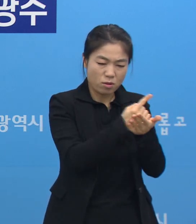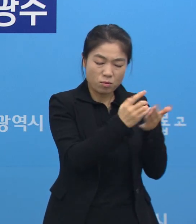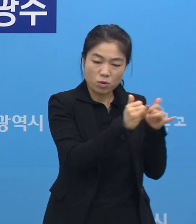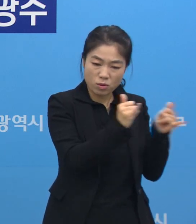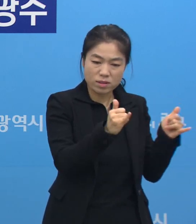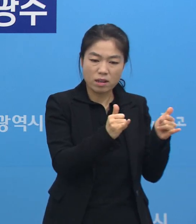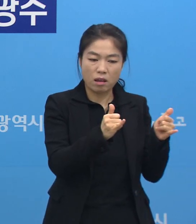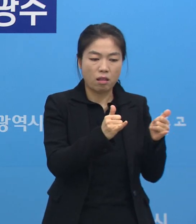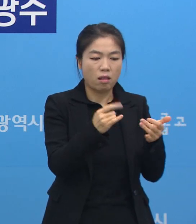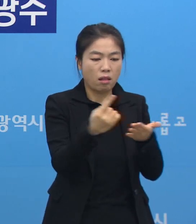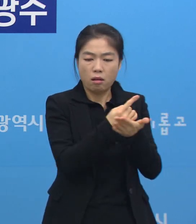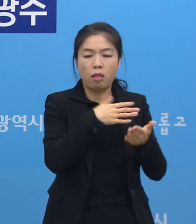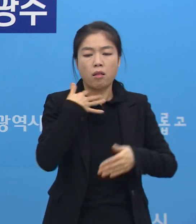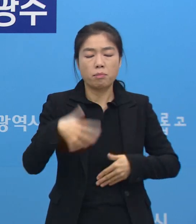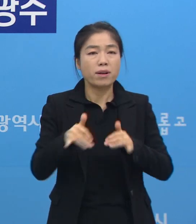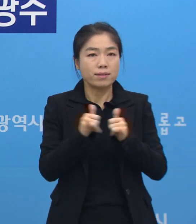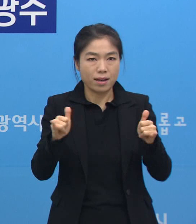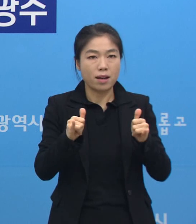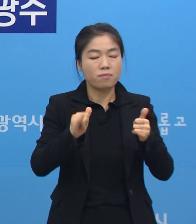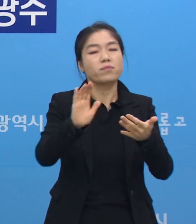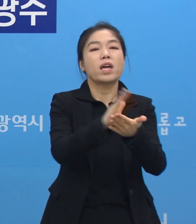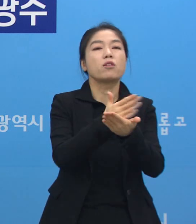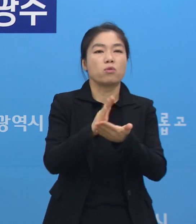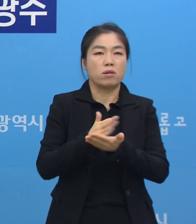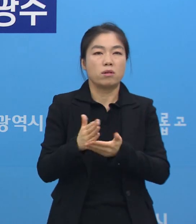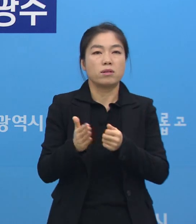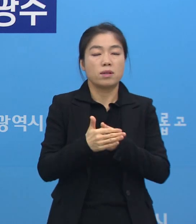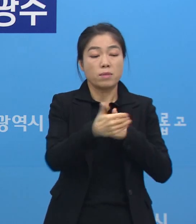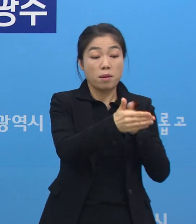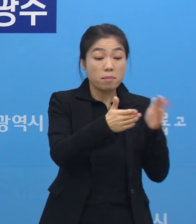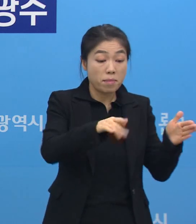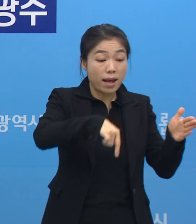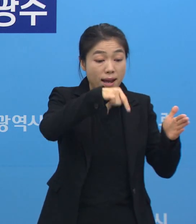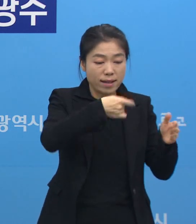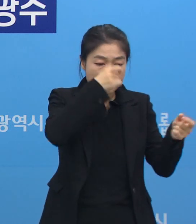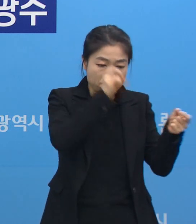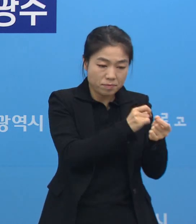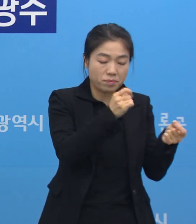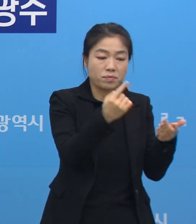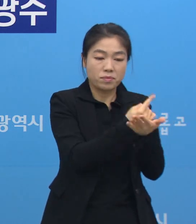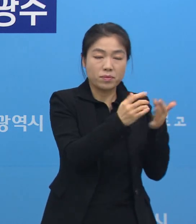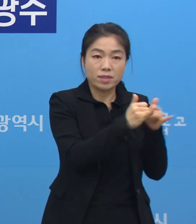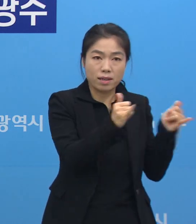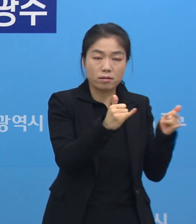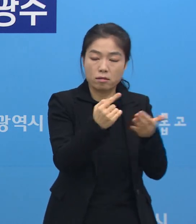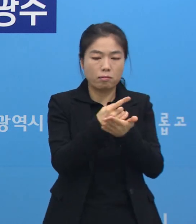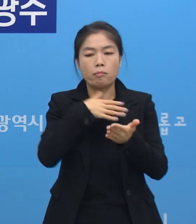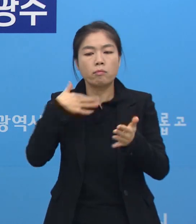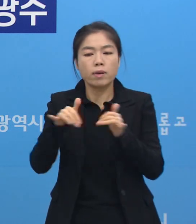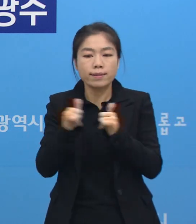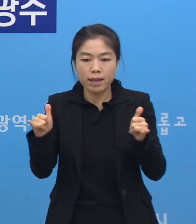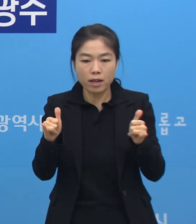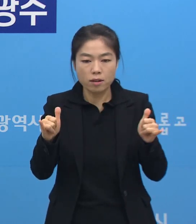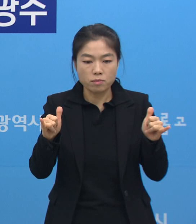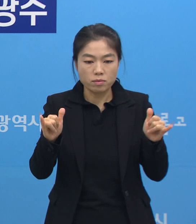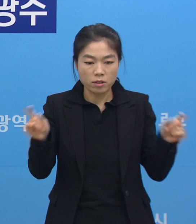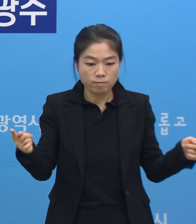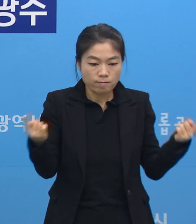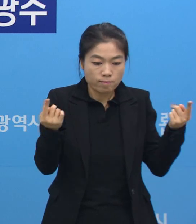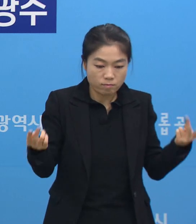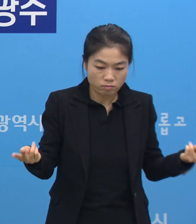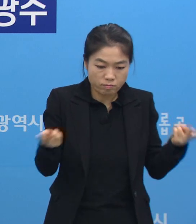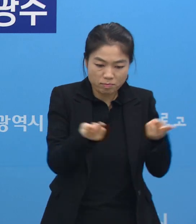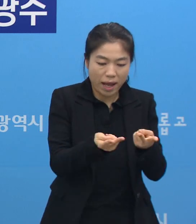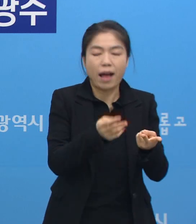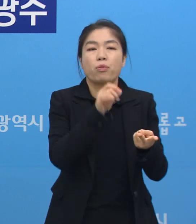저희들이 다 합니다. 구별을 해서 방 안에서 밀접 접촉자와 비접촉자가 절대 동선이 겹치지 않도록 하는 것